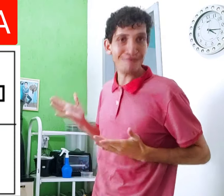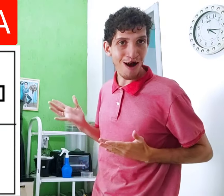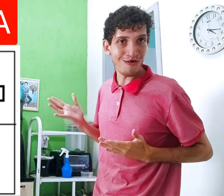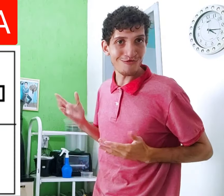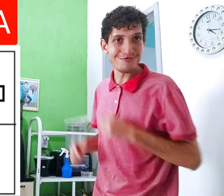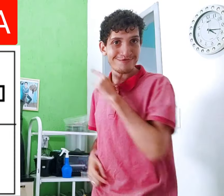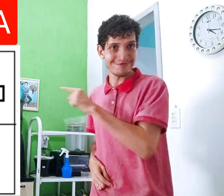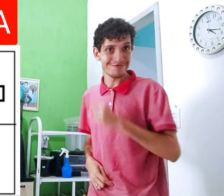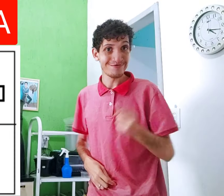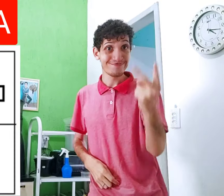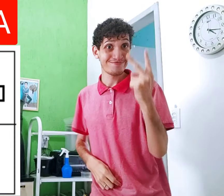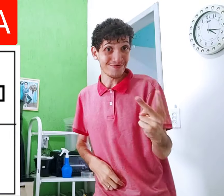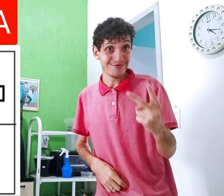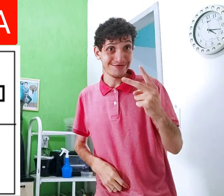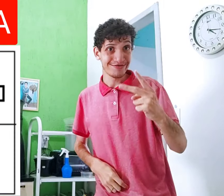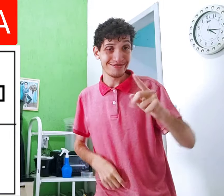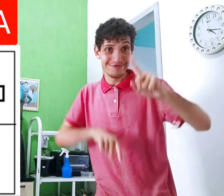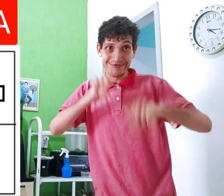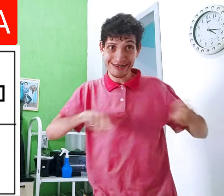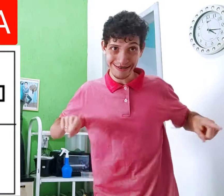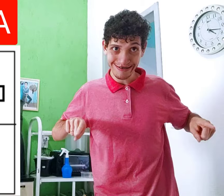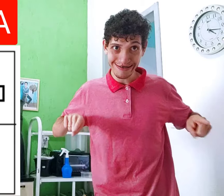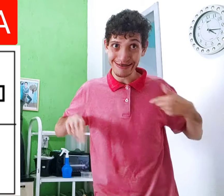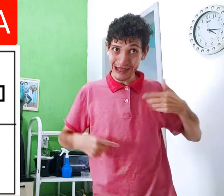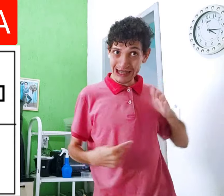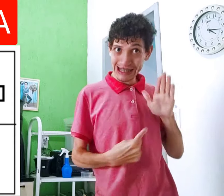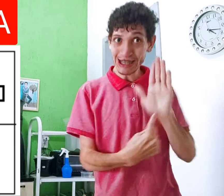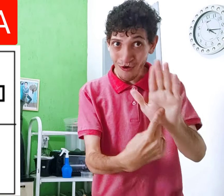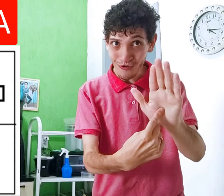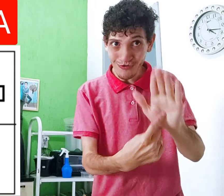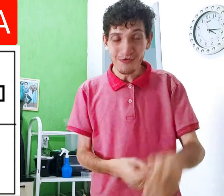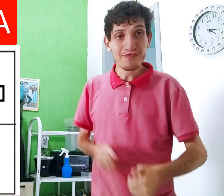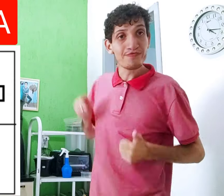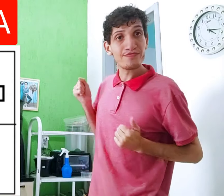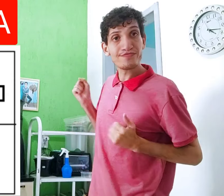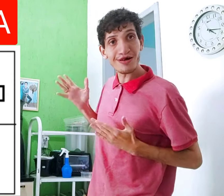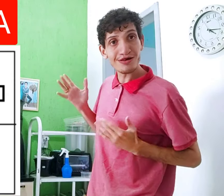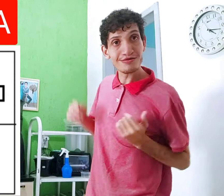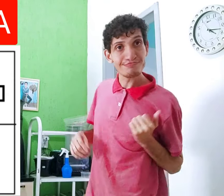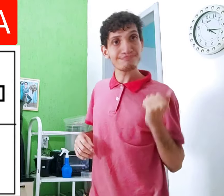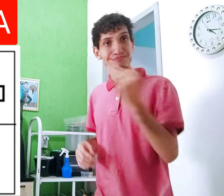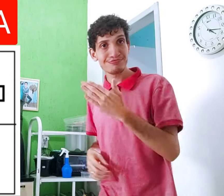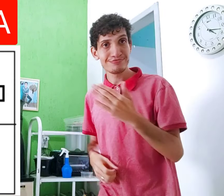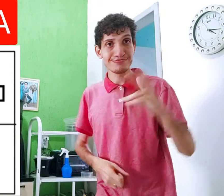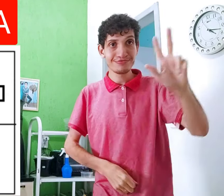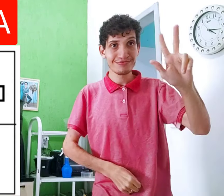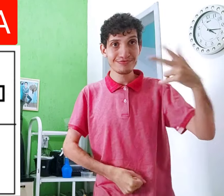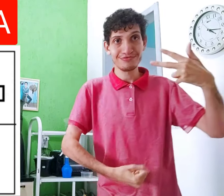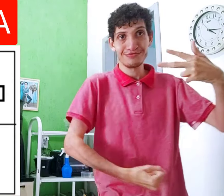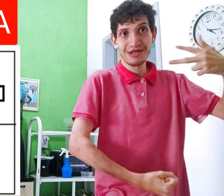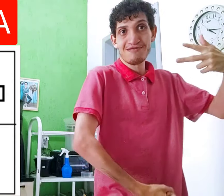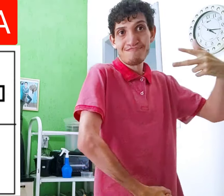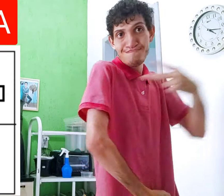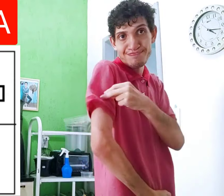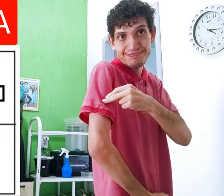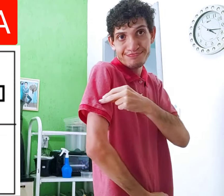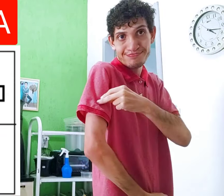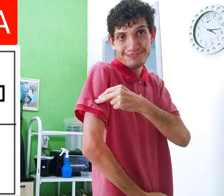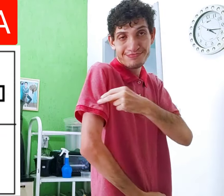libras, colete ao lado. Esses dois, variação, eu vou te mostrar. E a primeira variação, tá